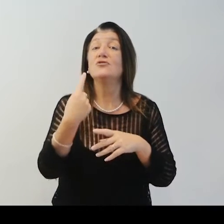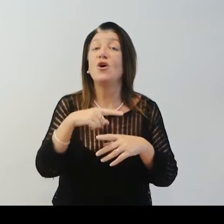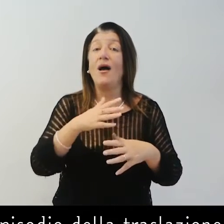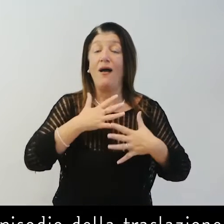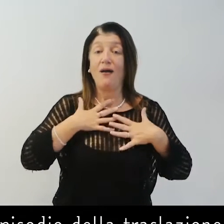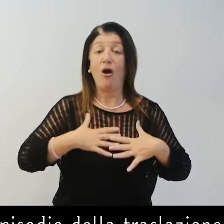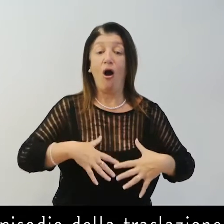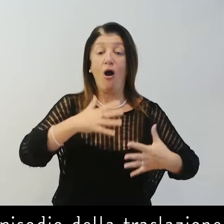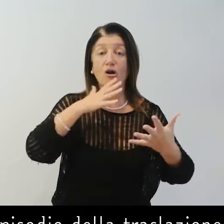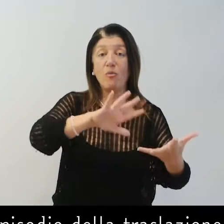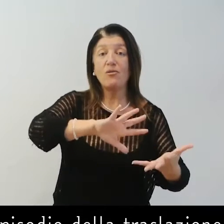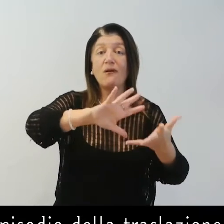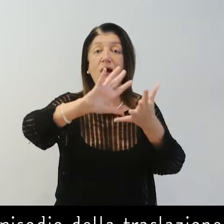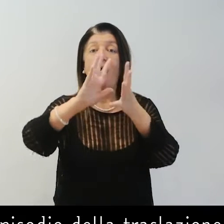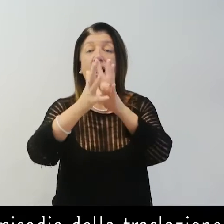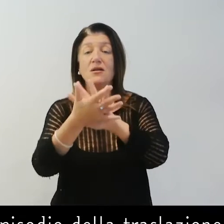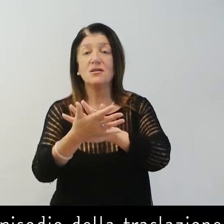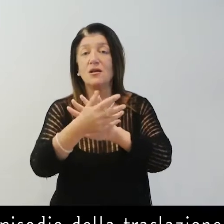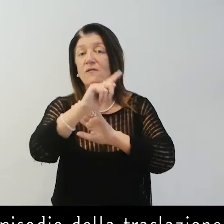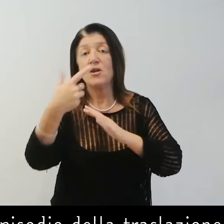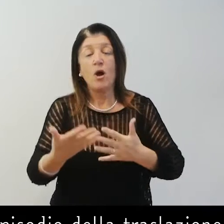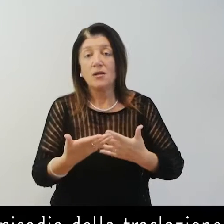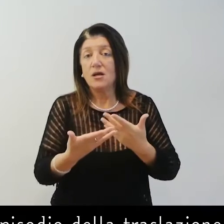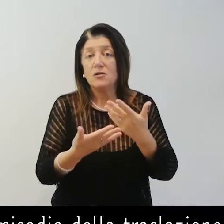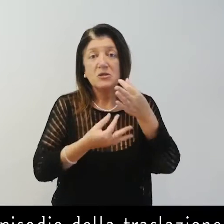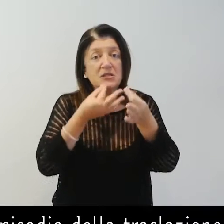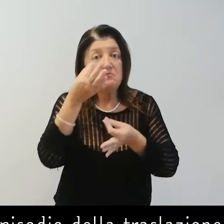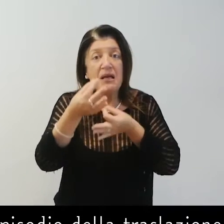L'episodio della traslazione non trova per ora spiegazioni.